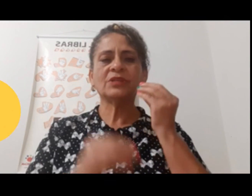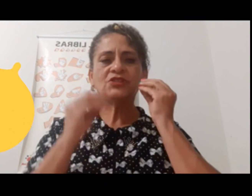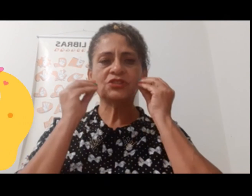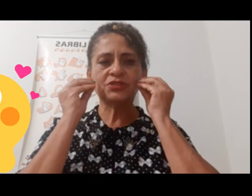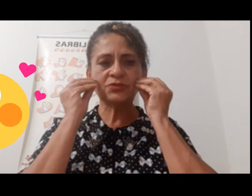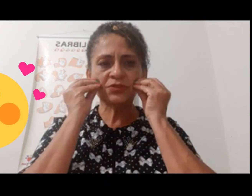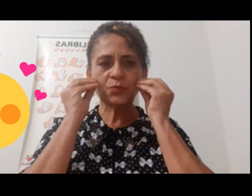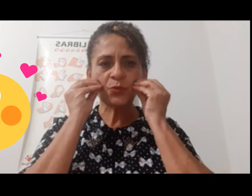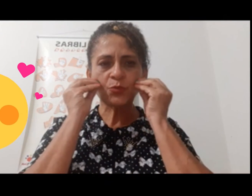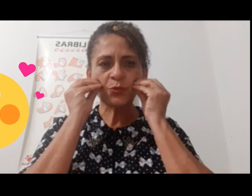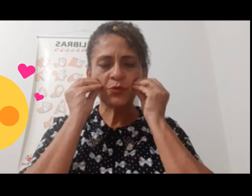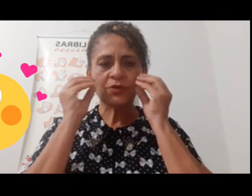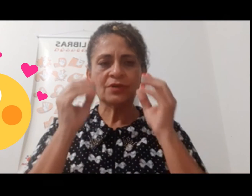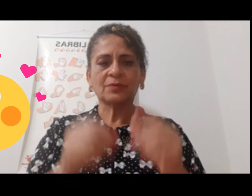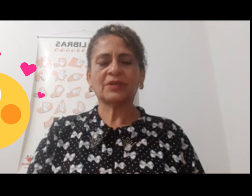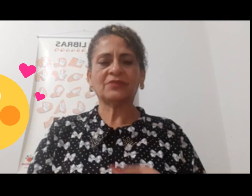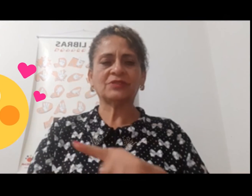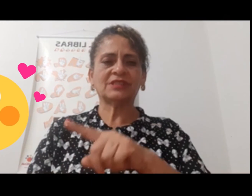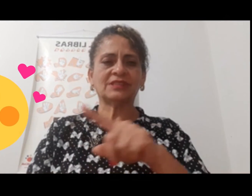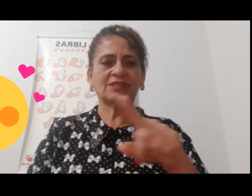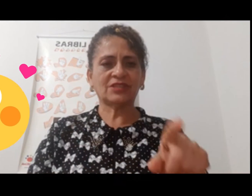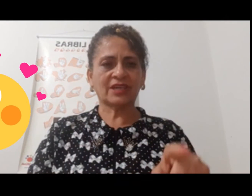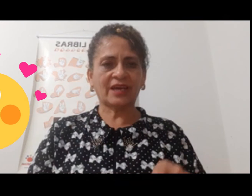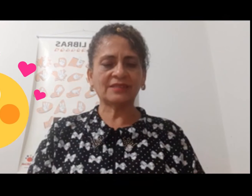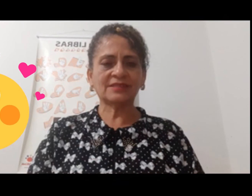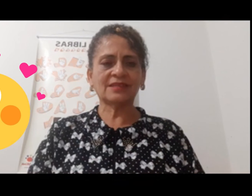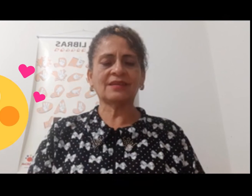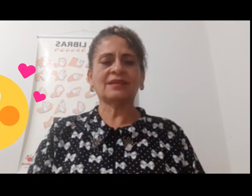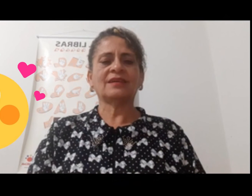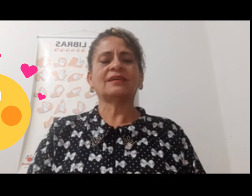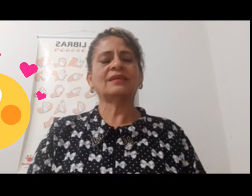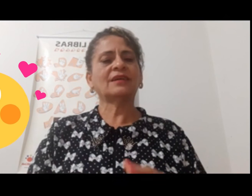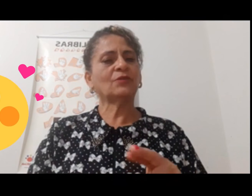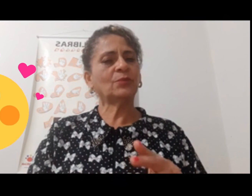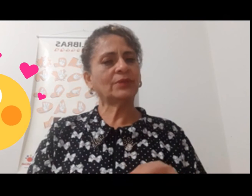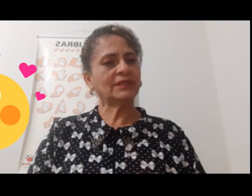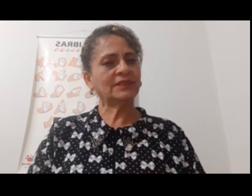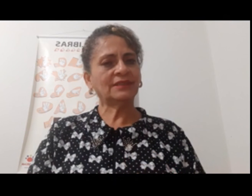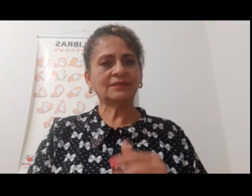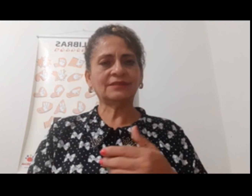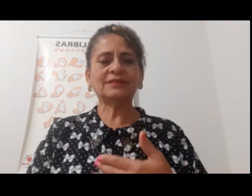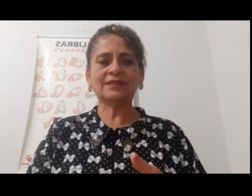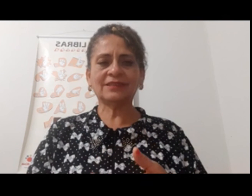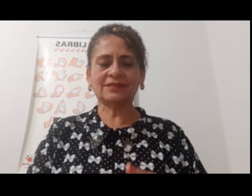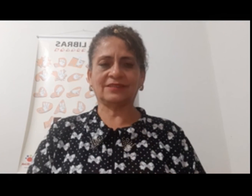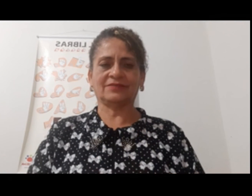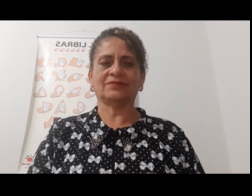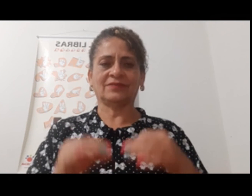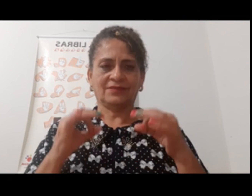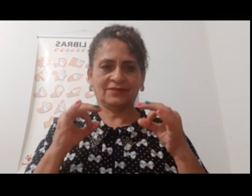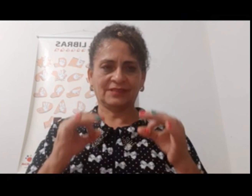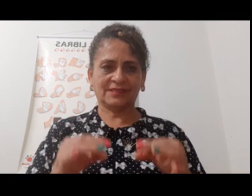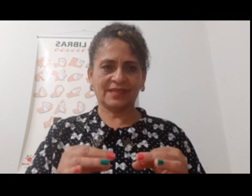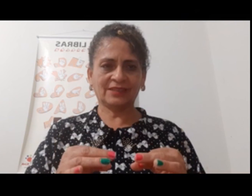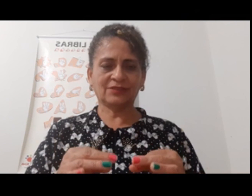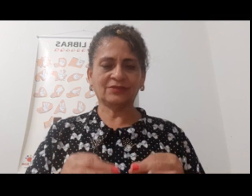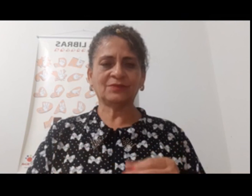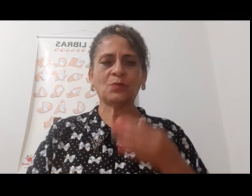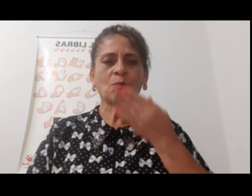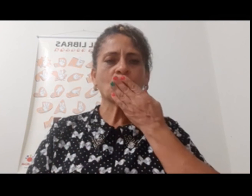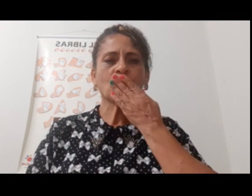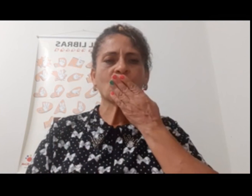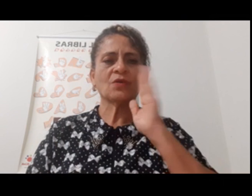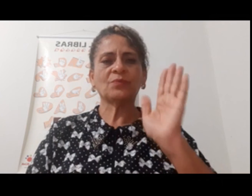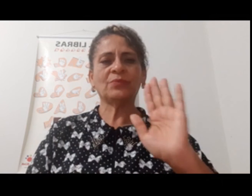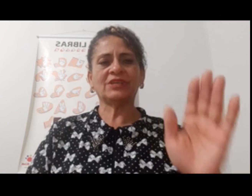Beijinhos. Para vocês aí de casa. E acompanhem direitinho. Certo?